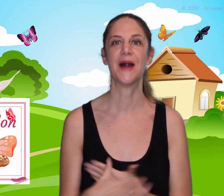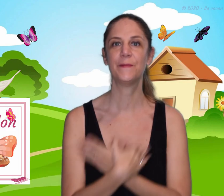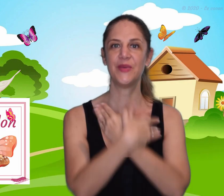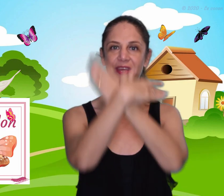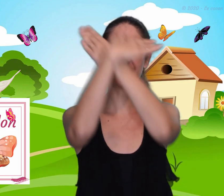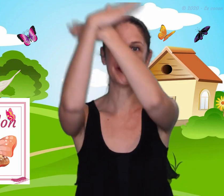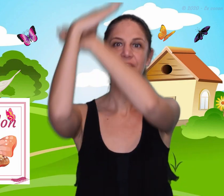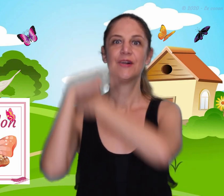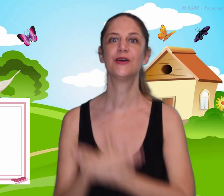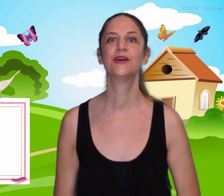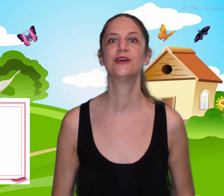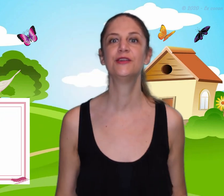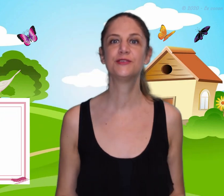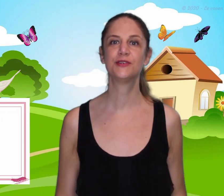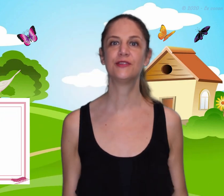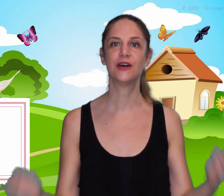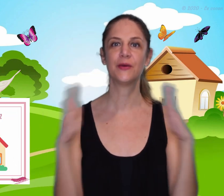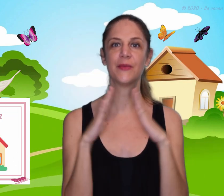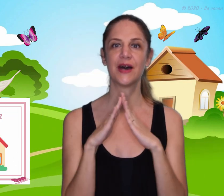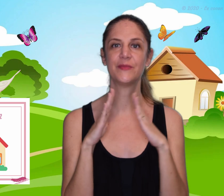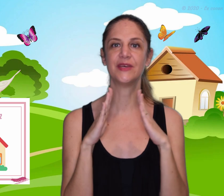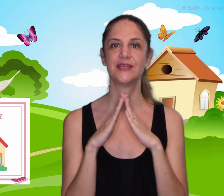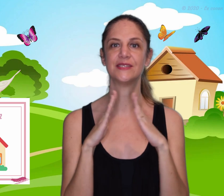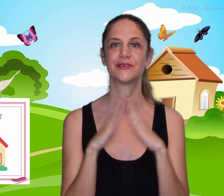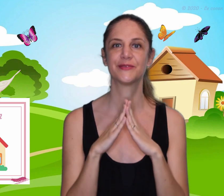papillon, au-dessus de ma maison.